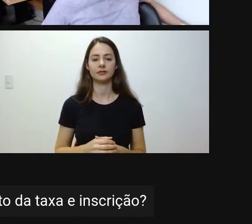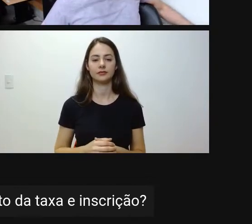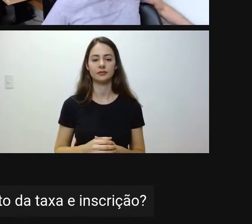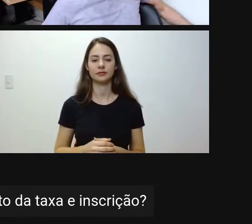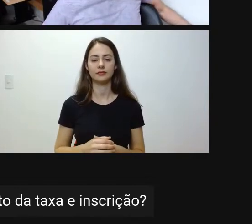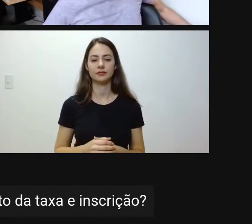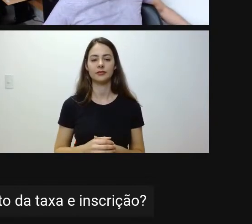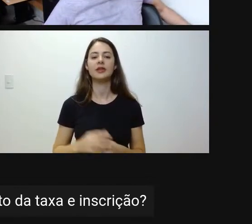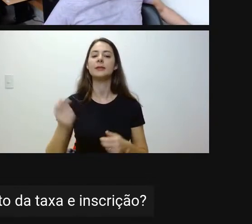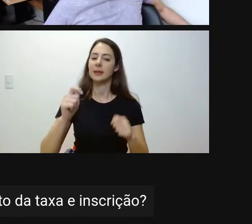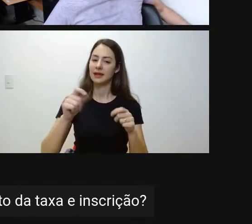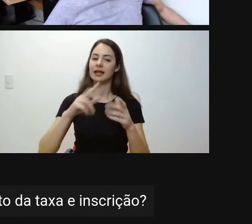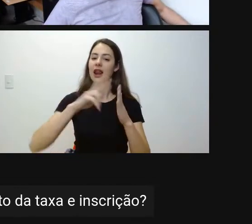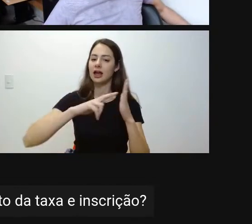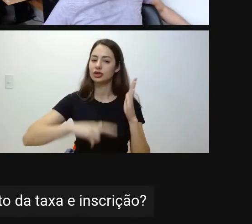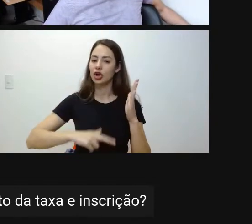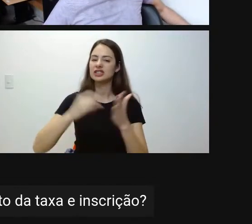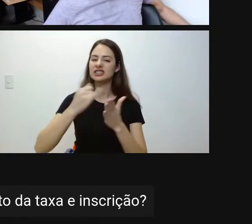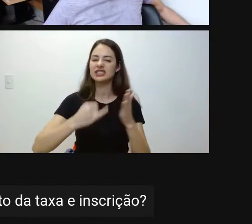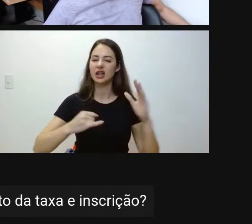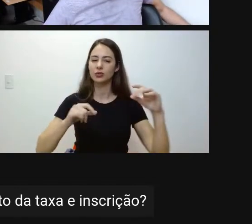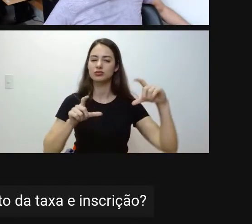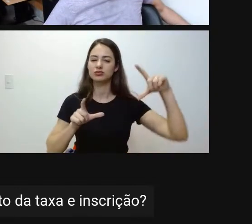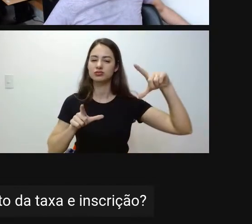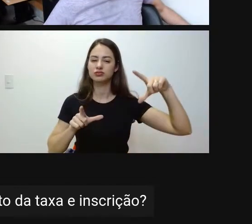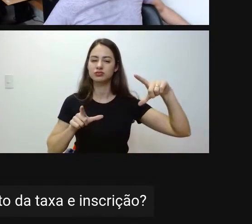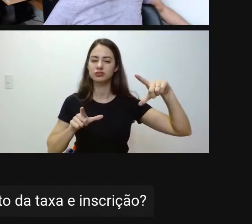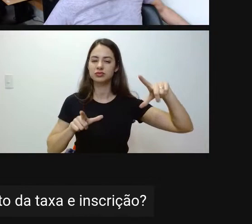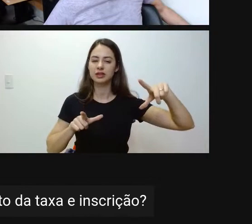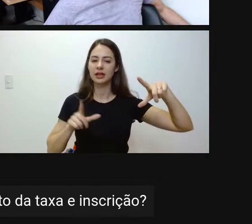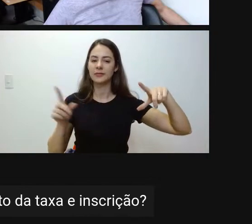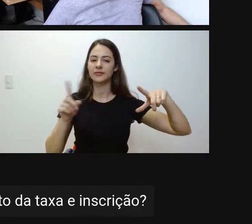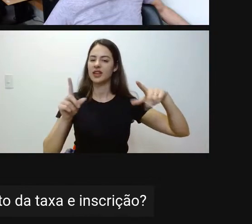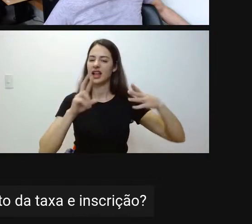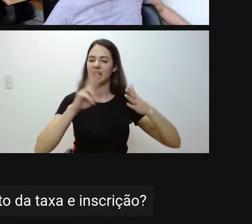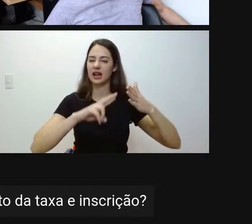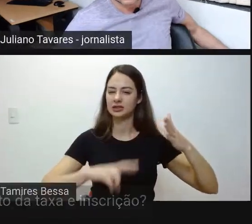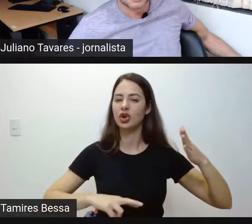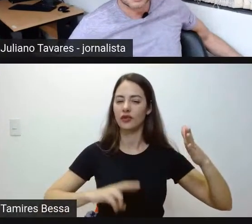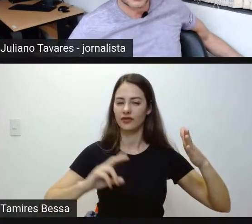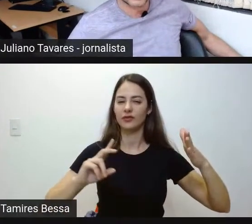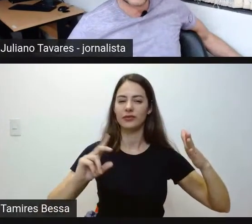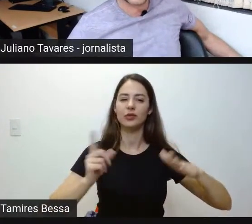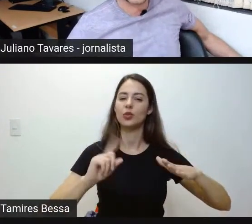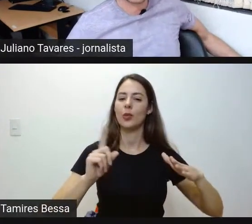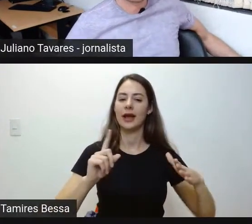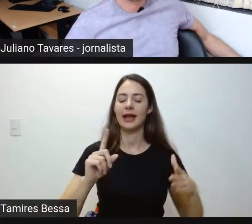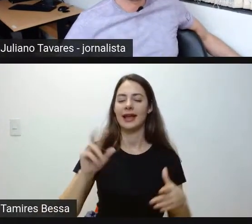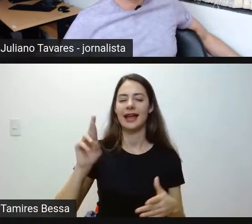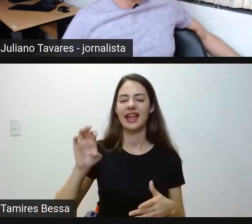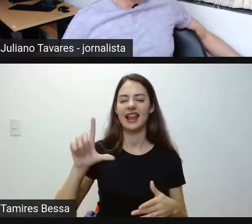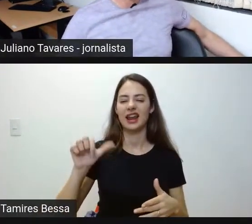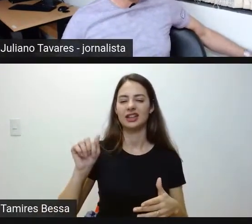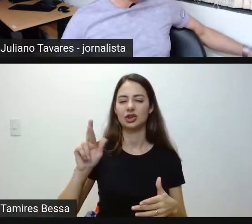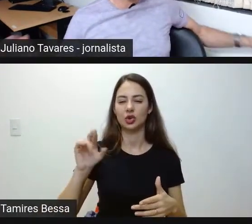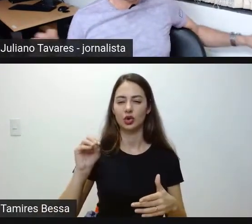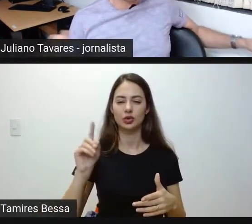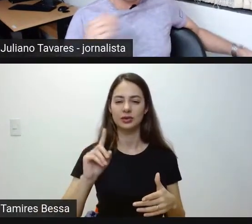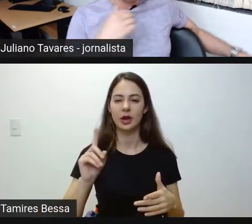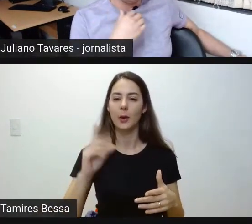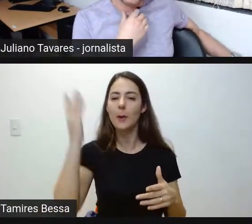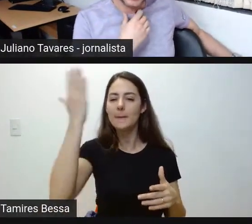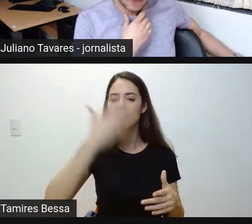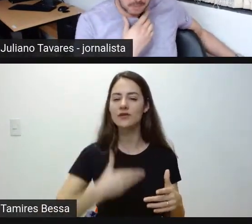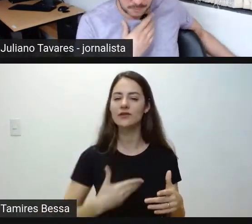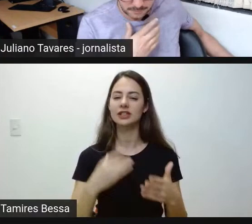O relatório de inscrição. Esqueci o nome agora. O relatório, mas eu falo daqui a pouco. Não é relatório a palavra, não, sabe? O comprovante